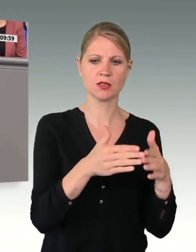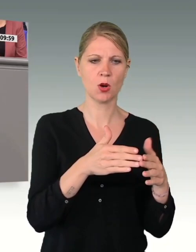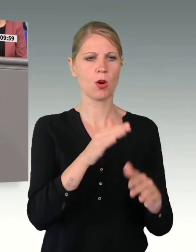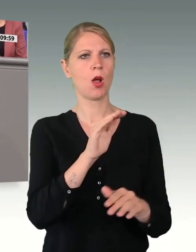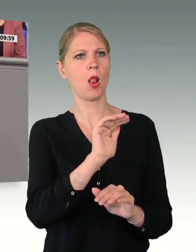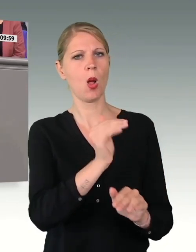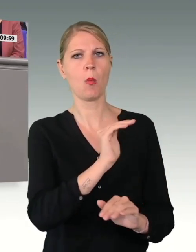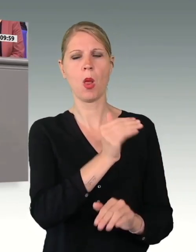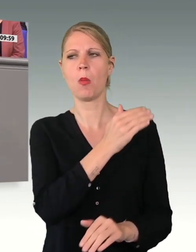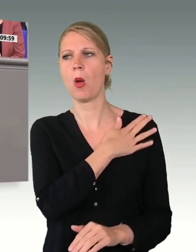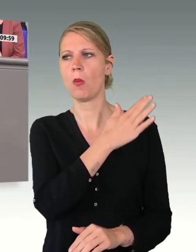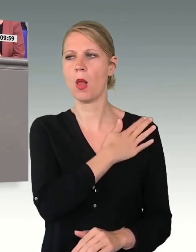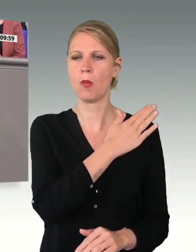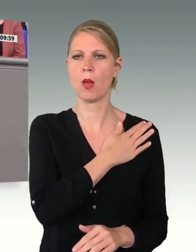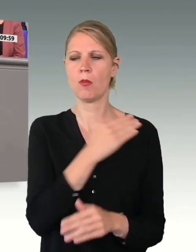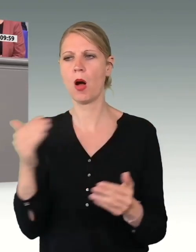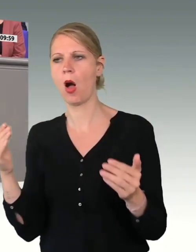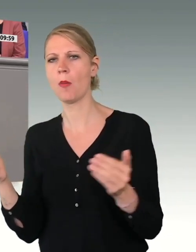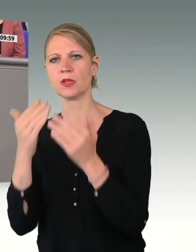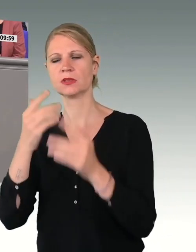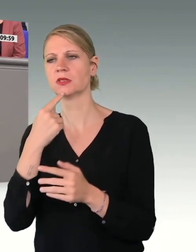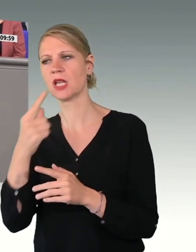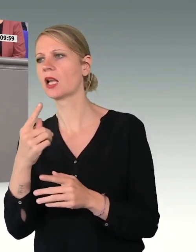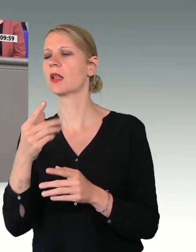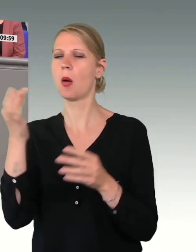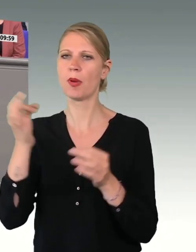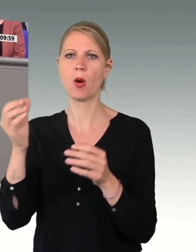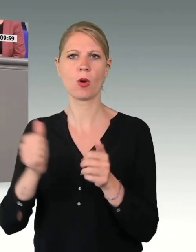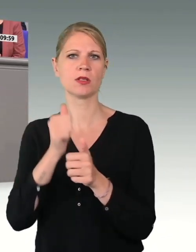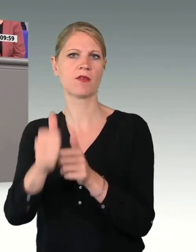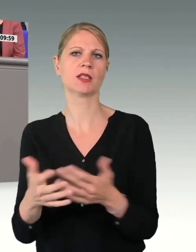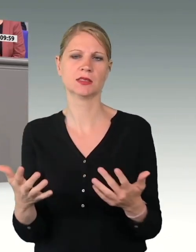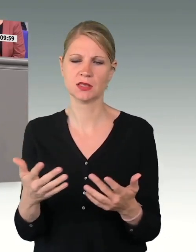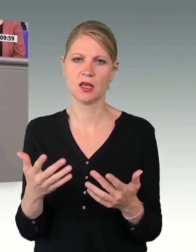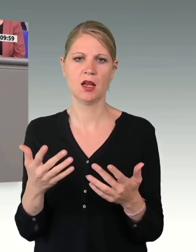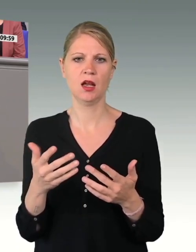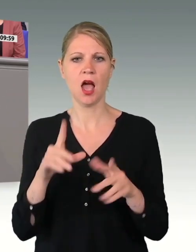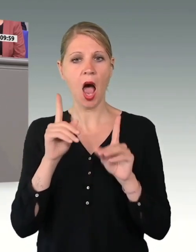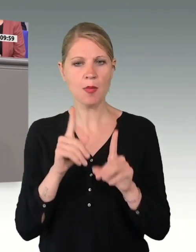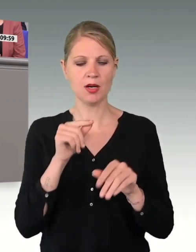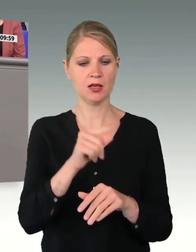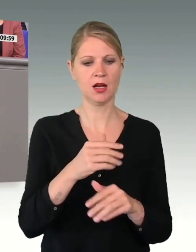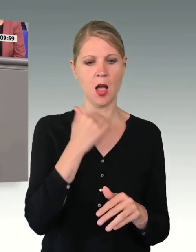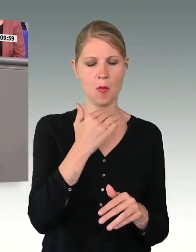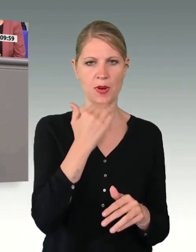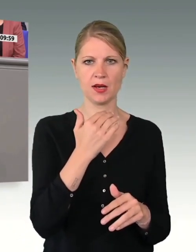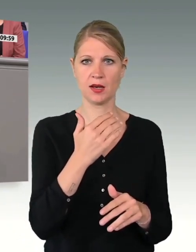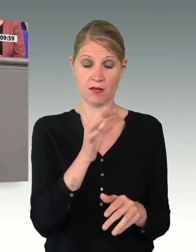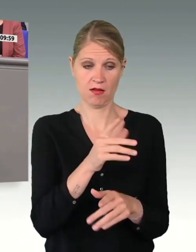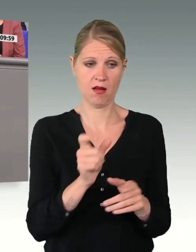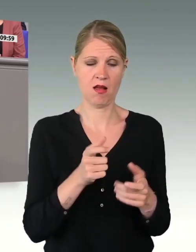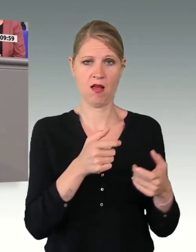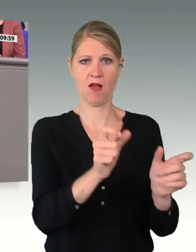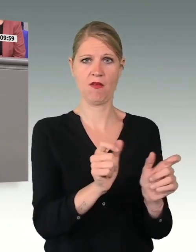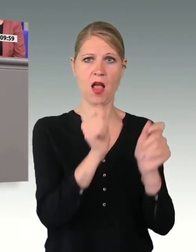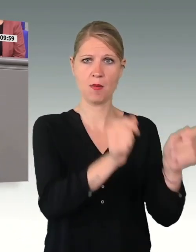Konsequenzen. Aber, liebe Kolleginnen und Kollegen, der Bericht des Wehrbeauftragten des Deutschen Bundestages richtet sich nach meinem Verständnis doch